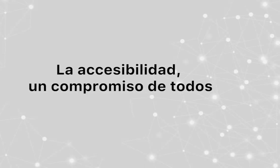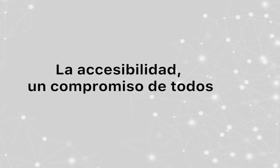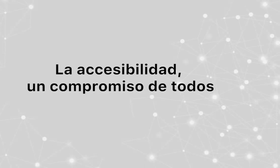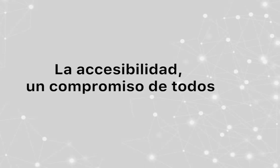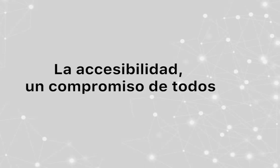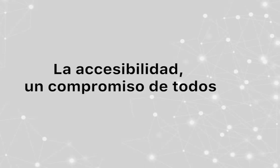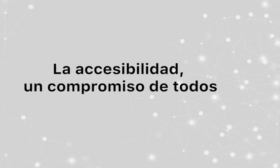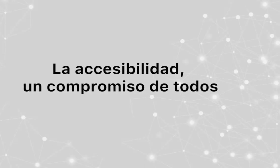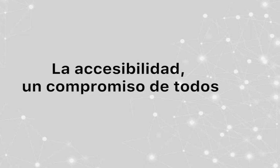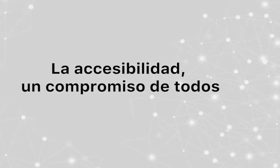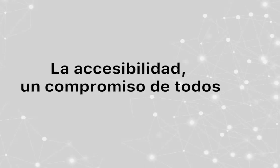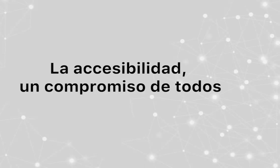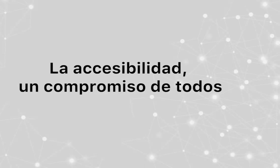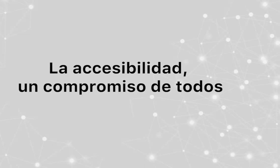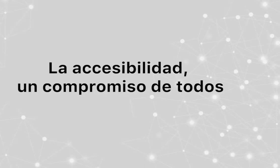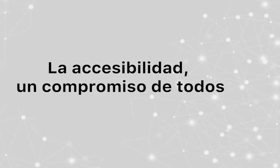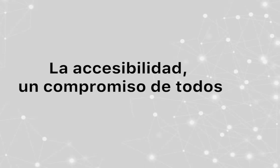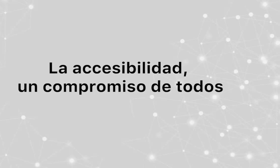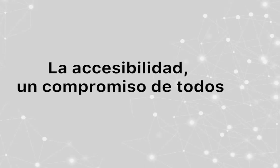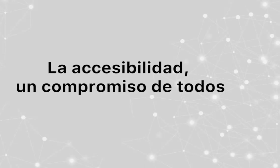accesibilidad, un compromiso de todos La